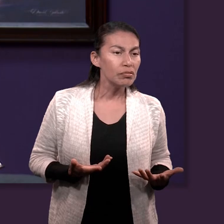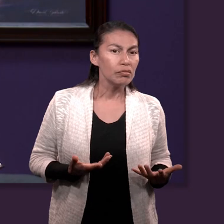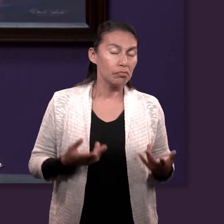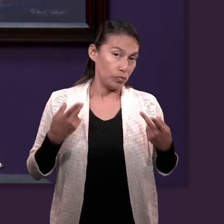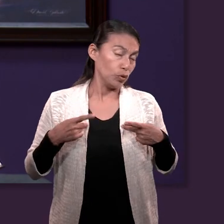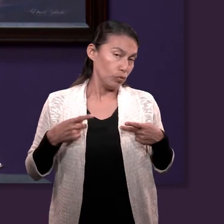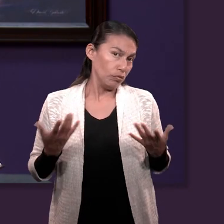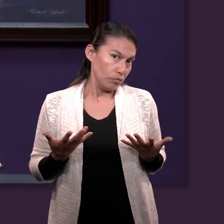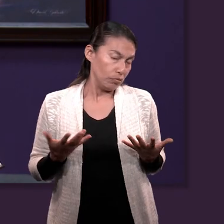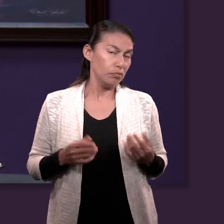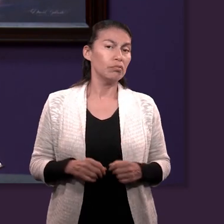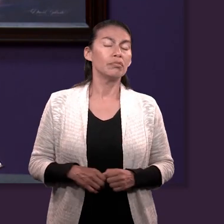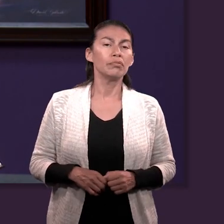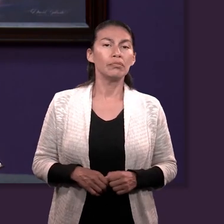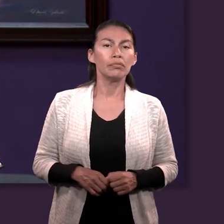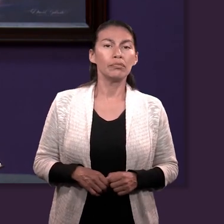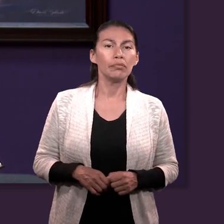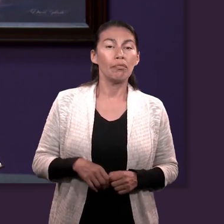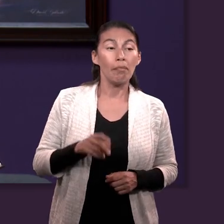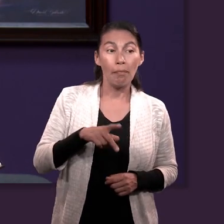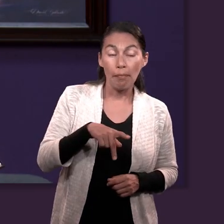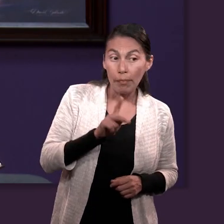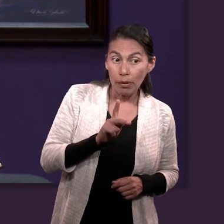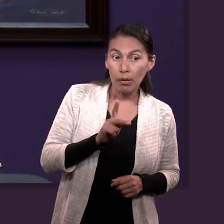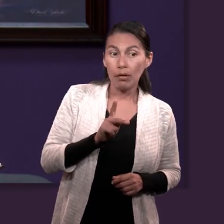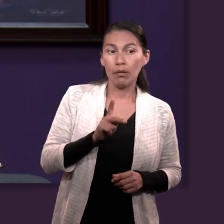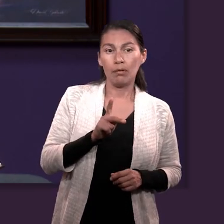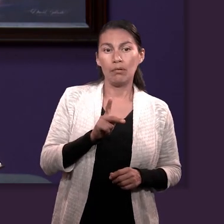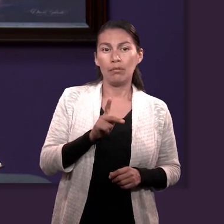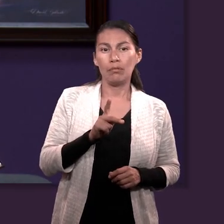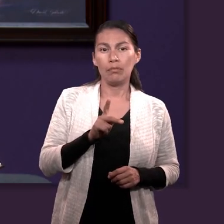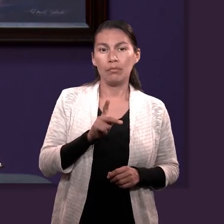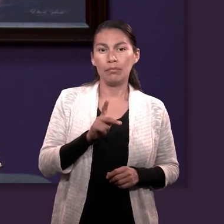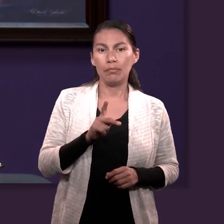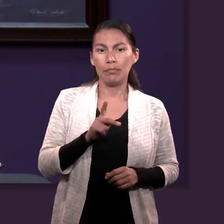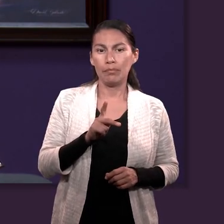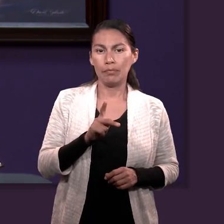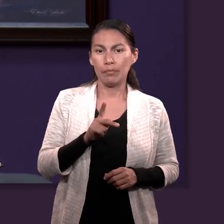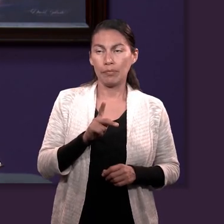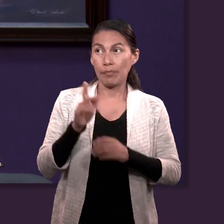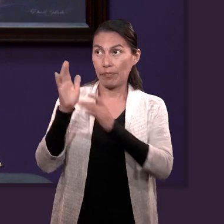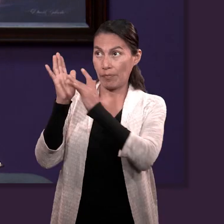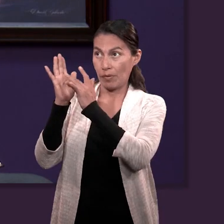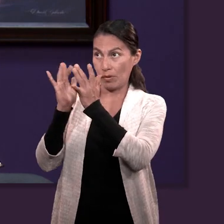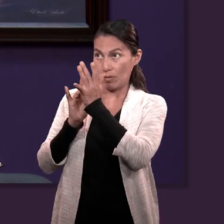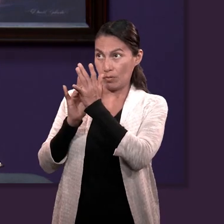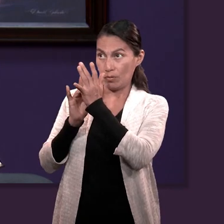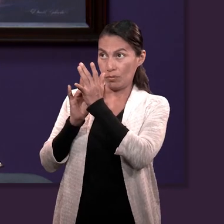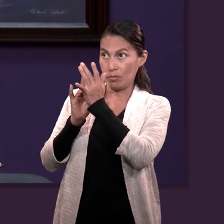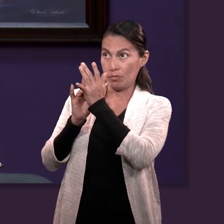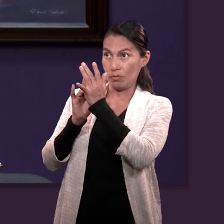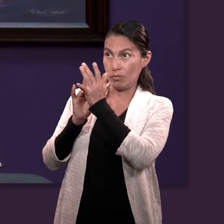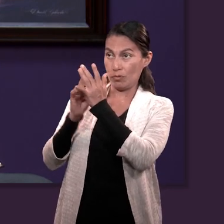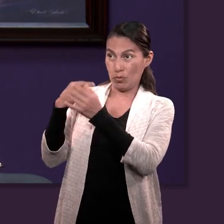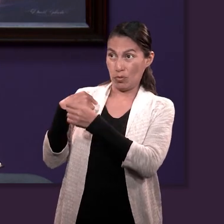conteste como ser humano, ¿no? Pero el aprendizaje de Jesús es